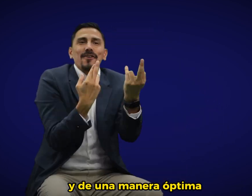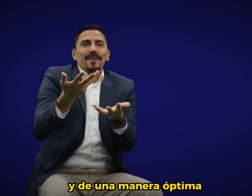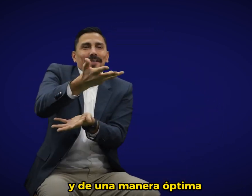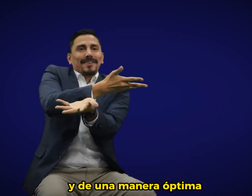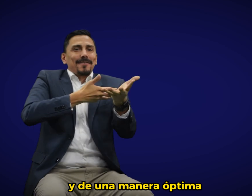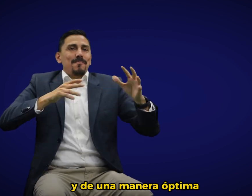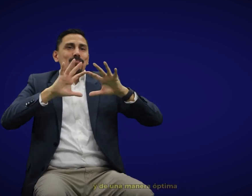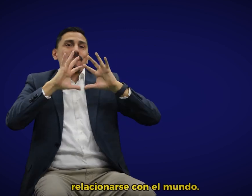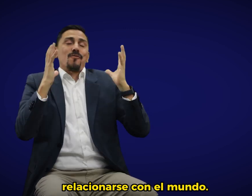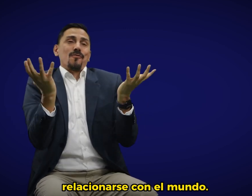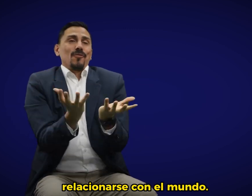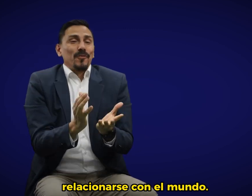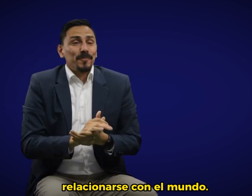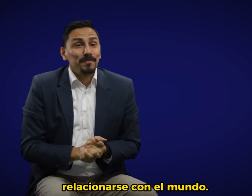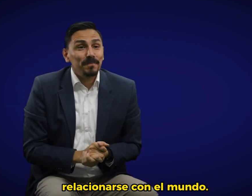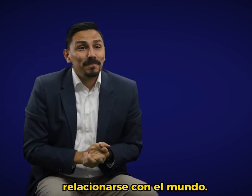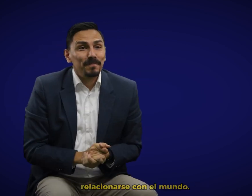una manera óptima relacionarse con el mundo.